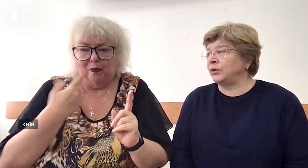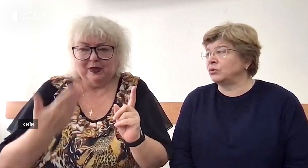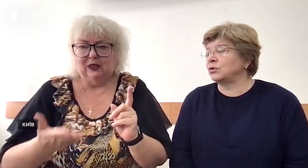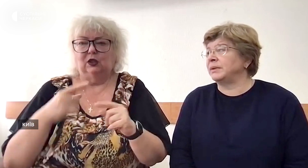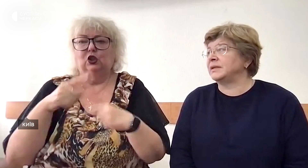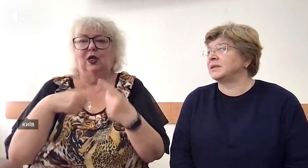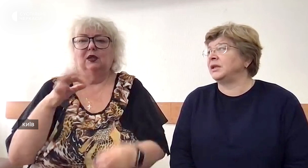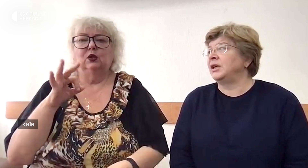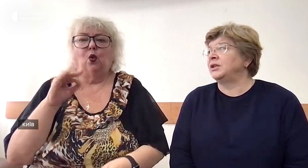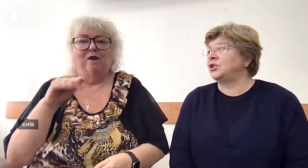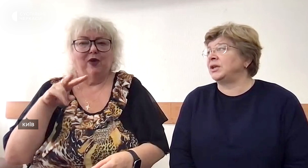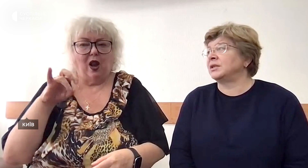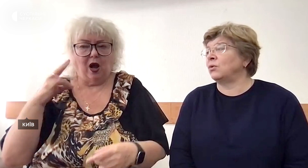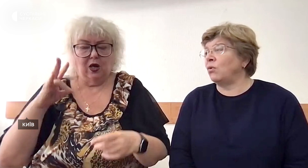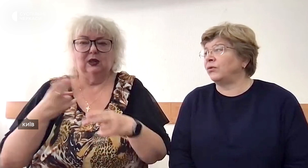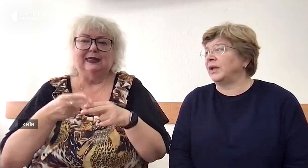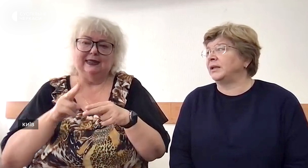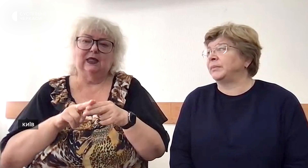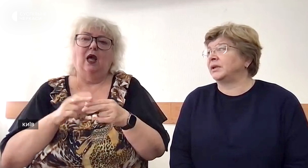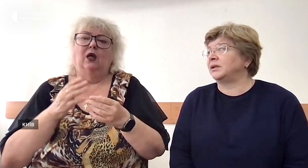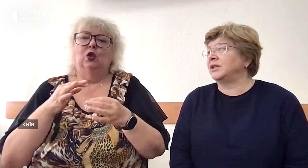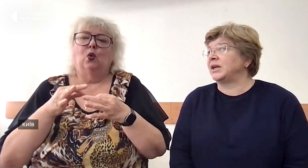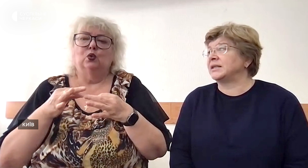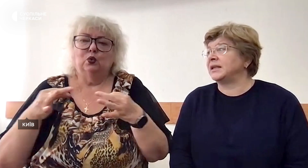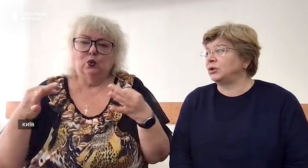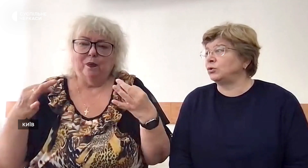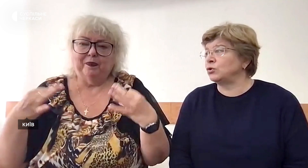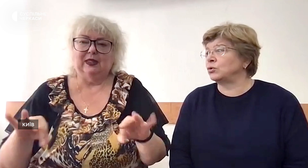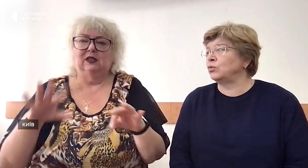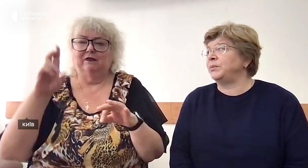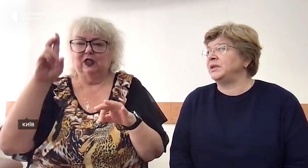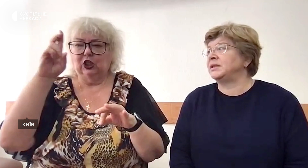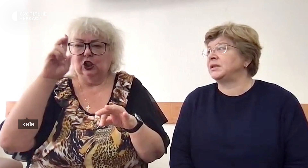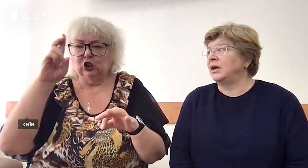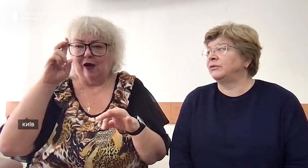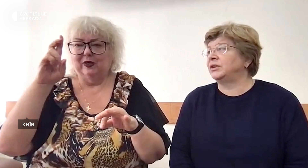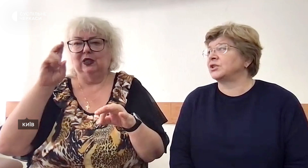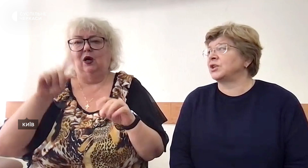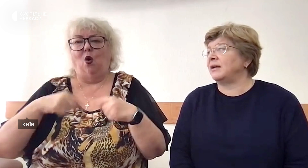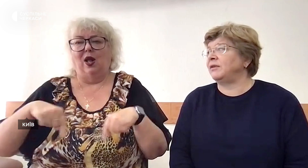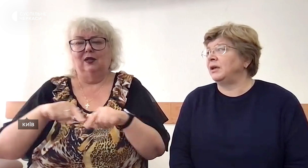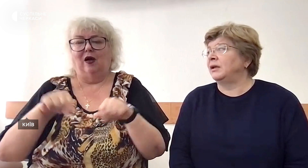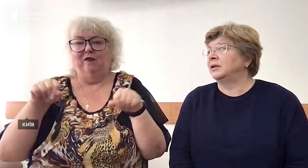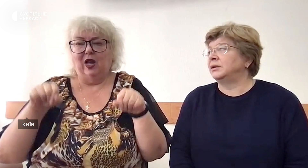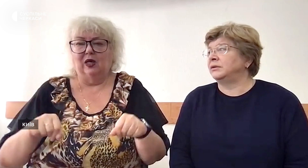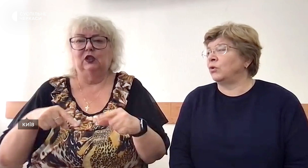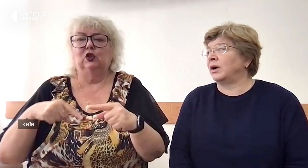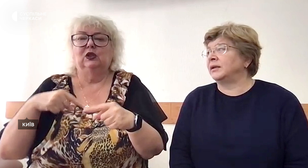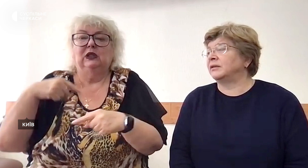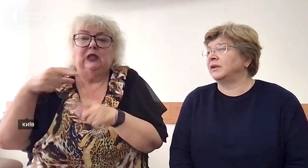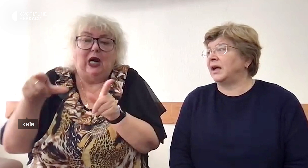супровід особистий через офлайн перекладача – це доступність в державі,